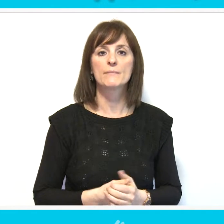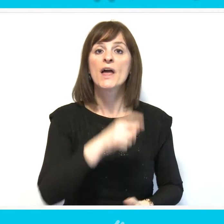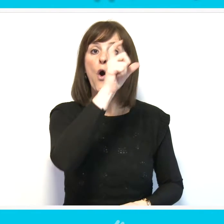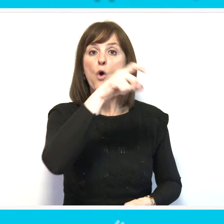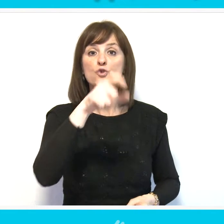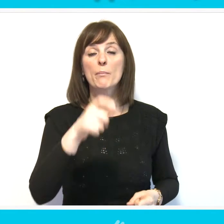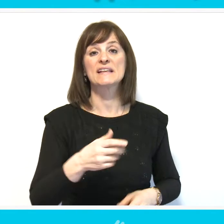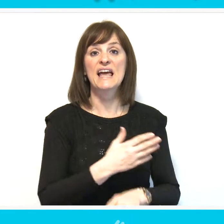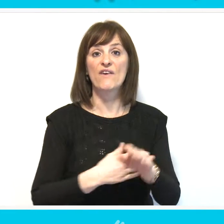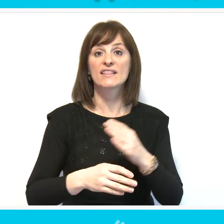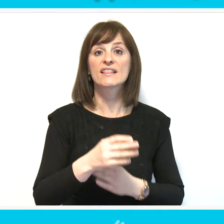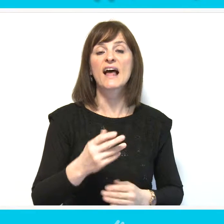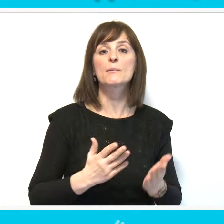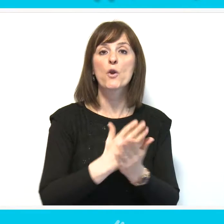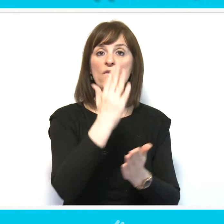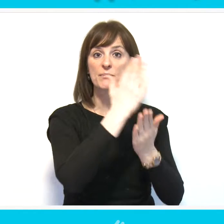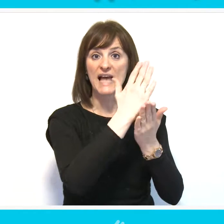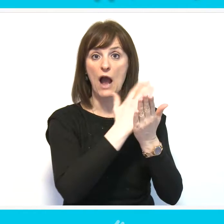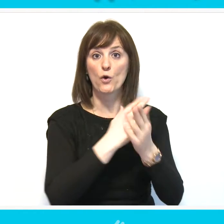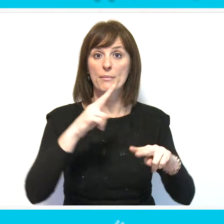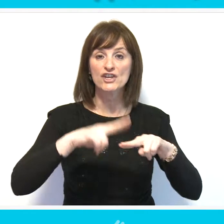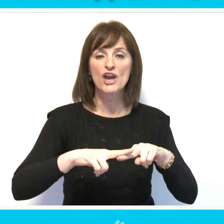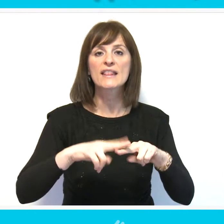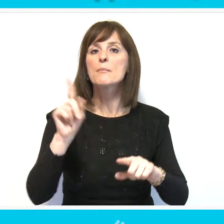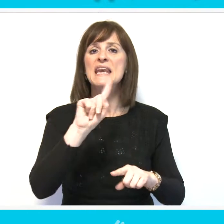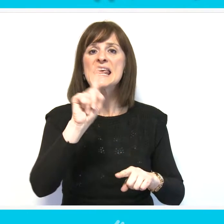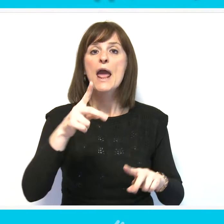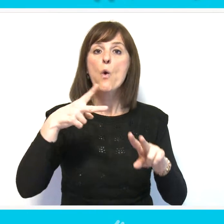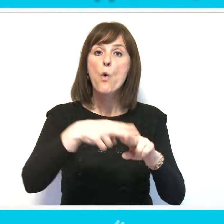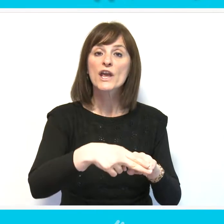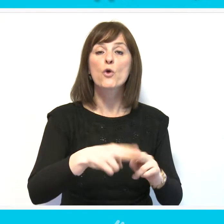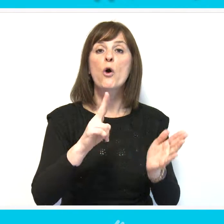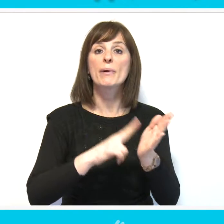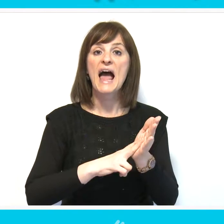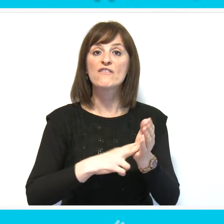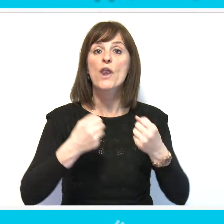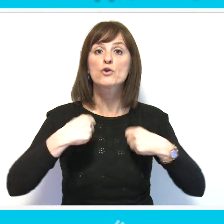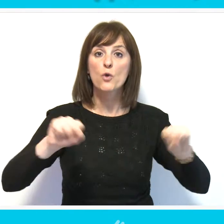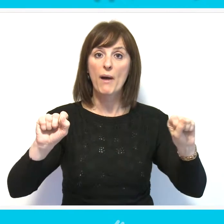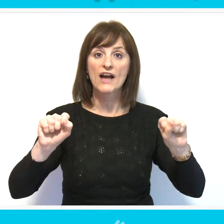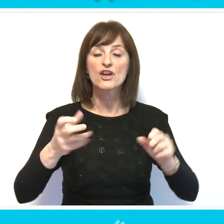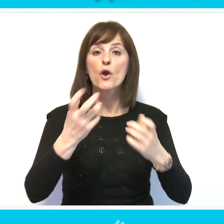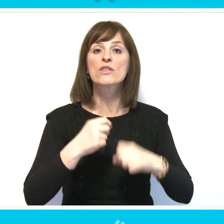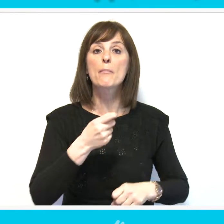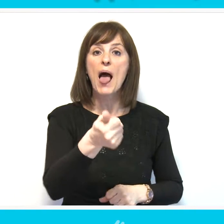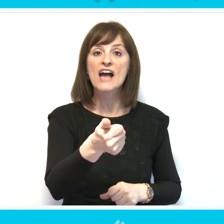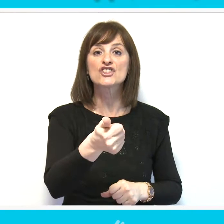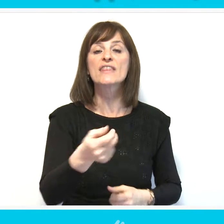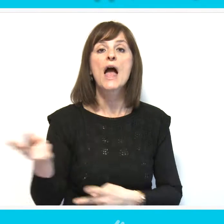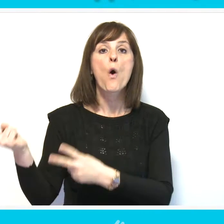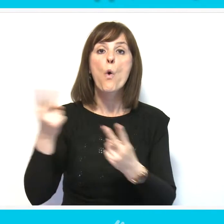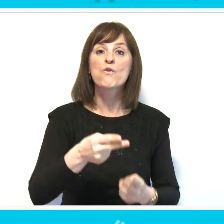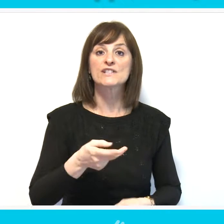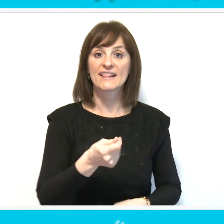Osobama sa invaliditetom novim zakonskim rešenjem nije ukinuto pravo na oslobađenje od plaćenja